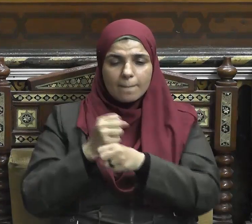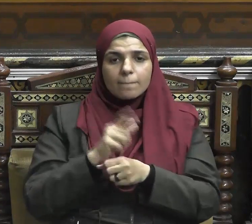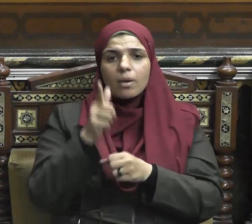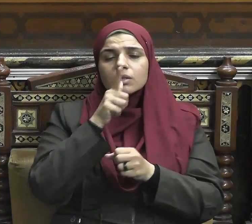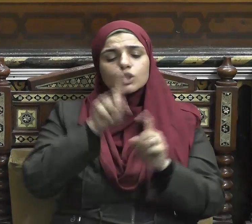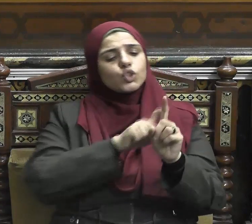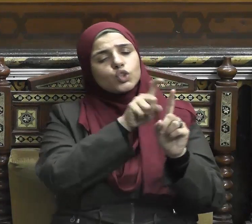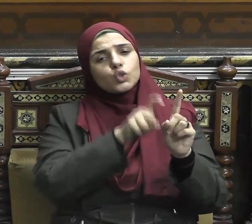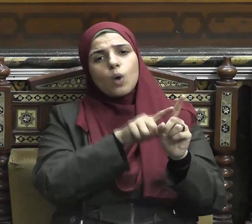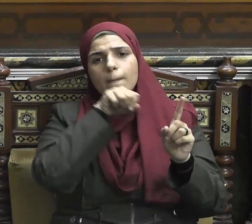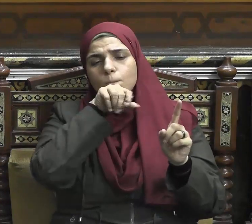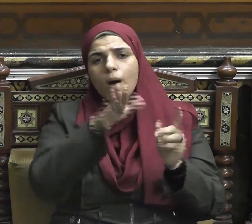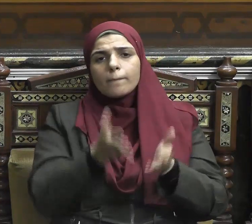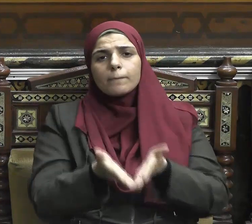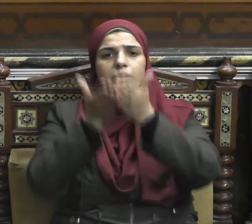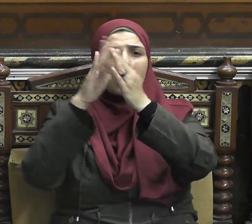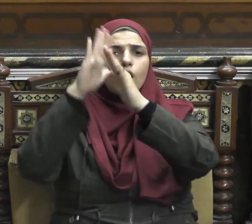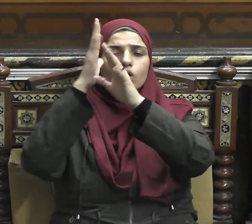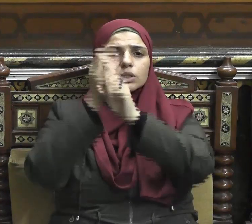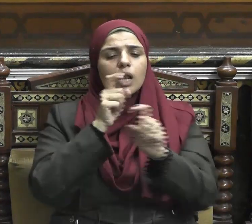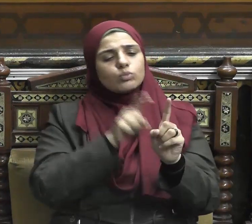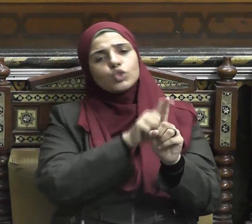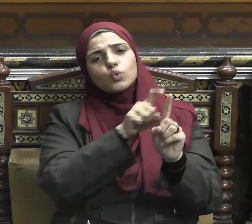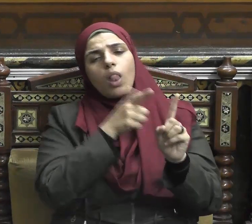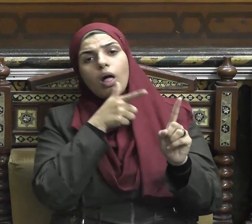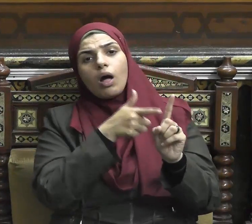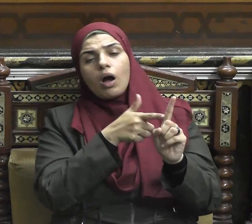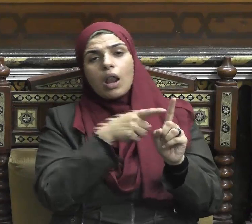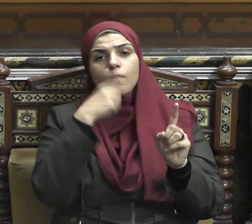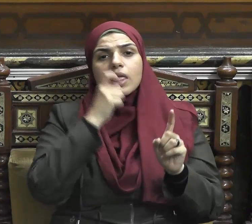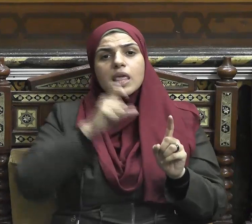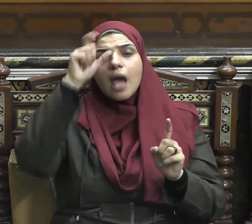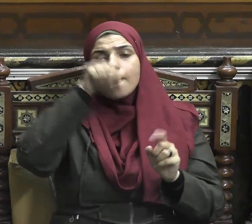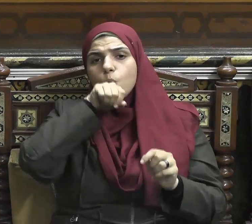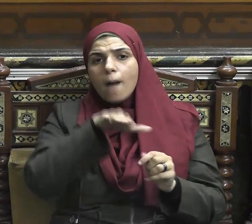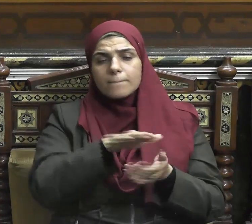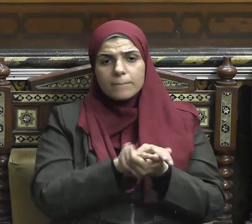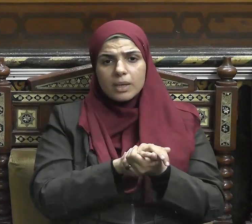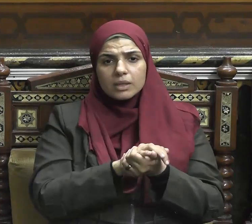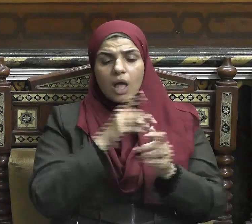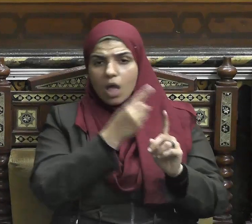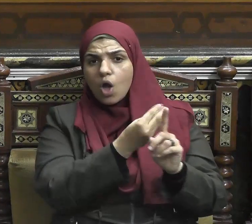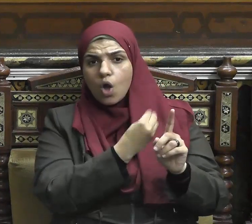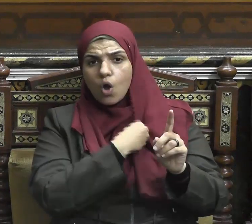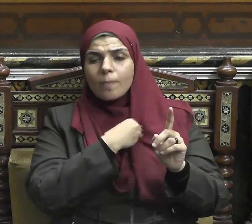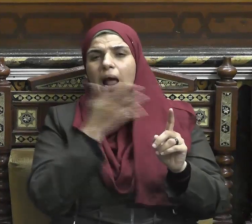سبحانه وما أرسلناك إلا رحمة للعالمين إن